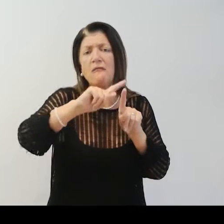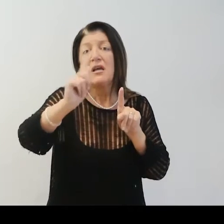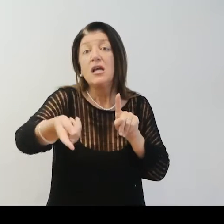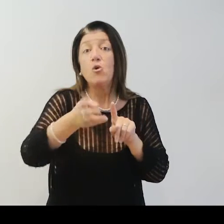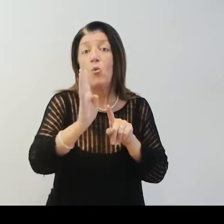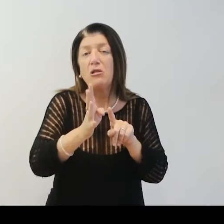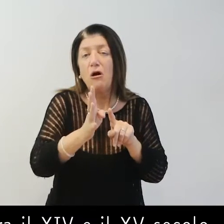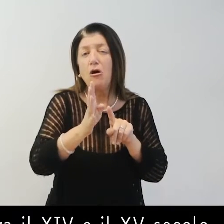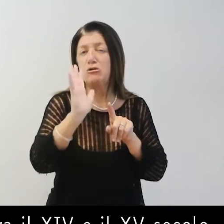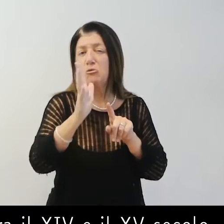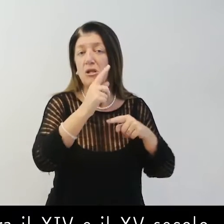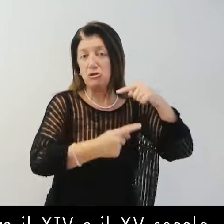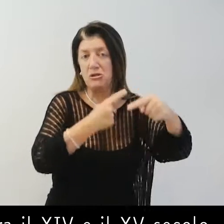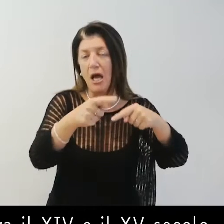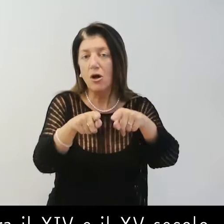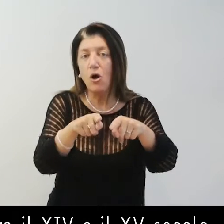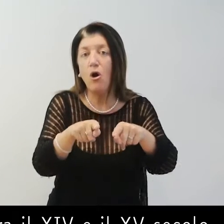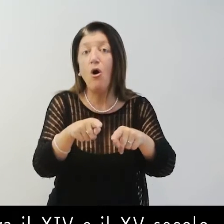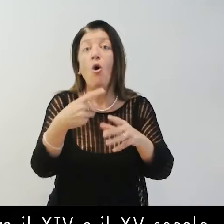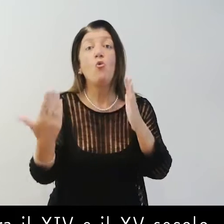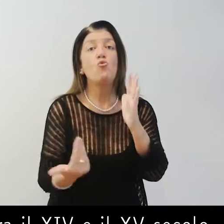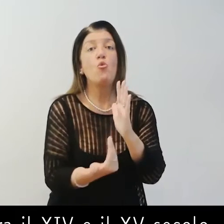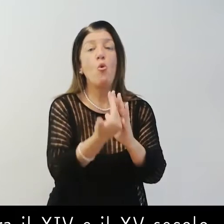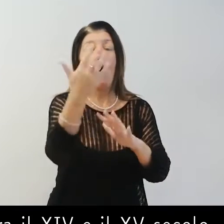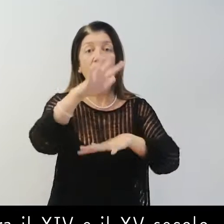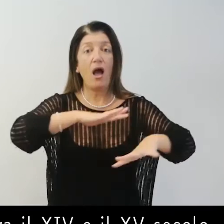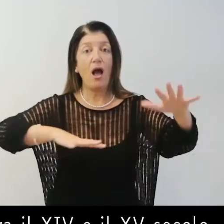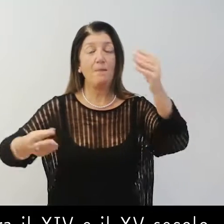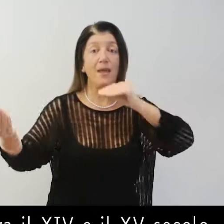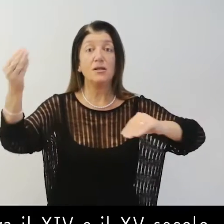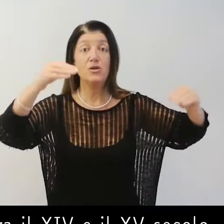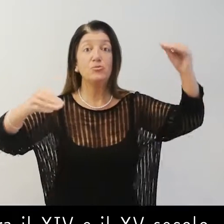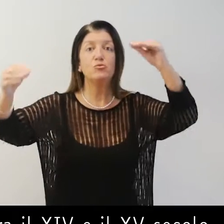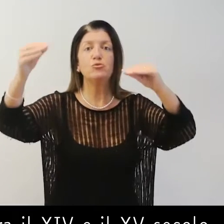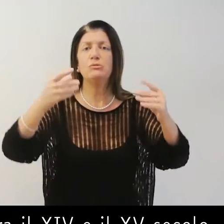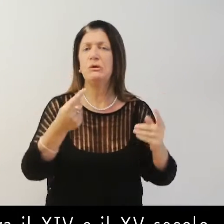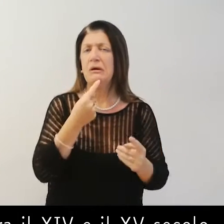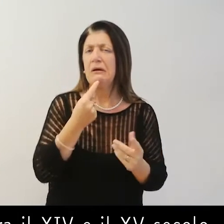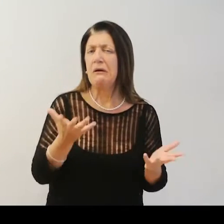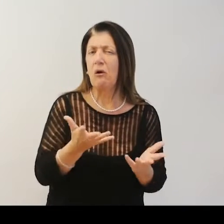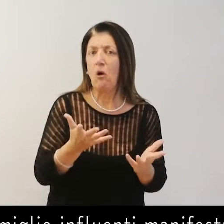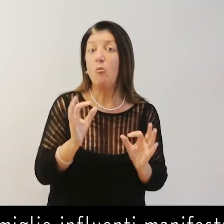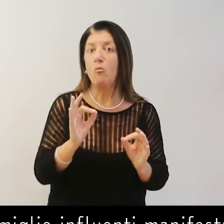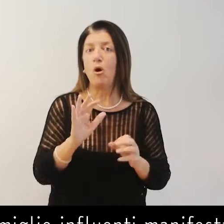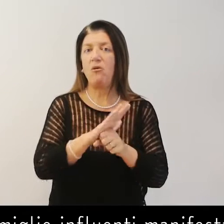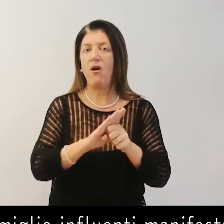Fra il quattordicesimo e il quindicesimo secolo si arricchì di nuovi ambienti. Molte famiglie